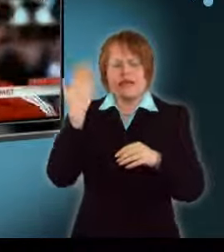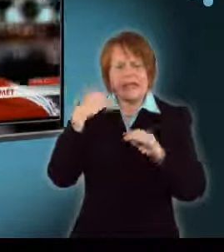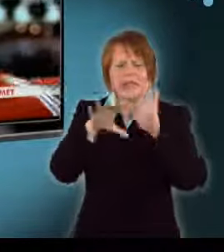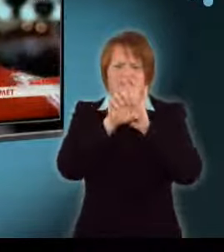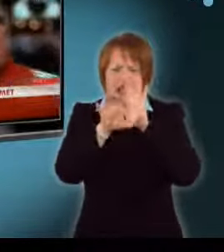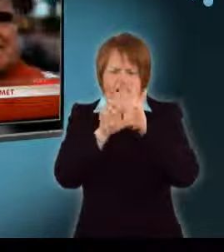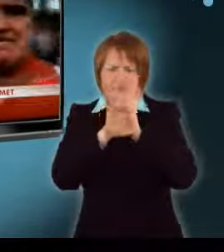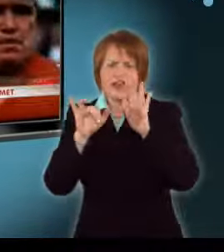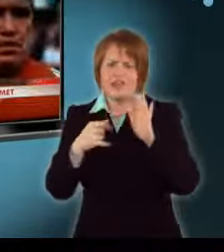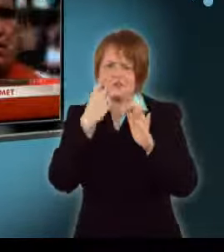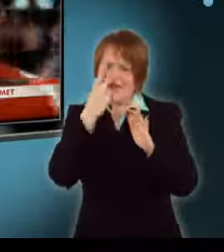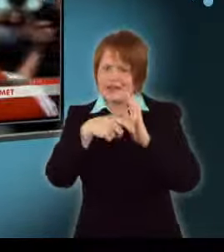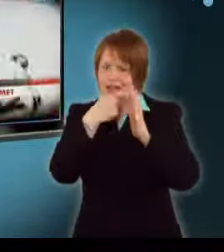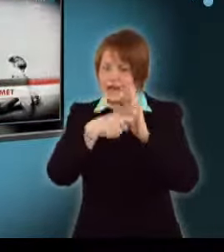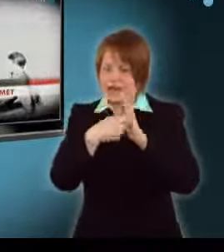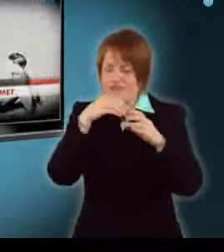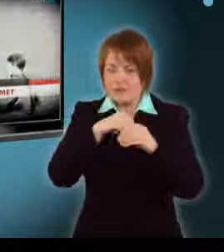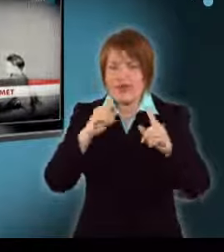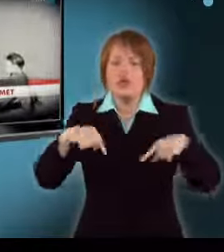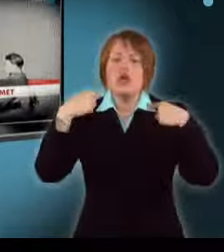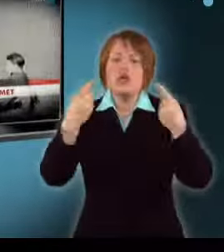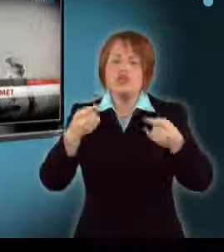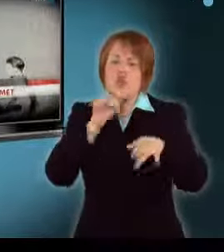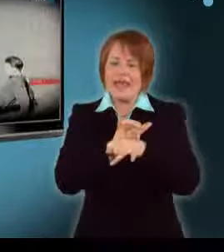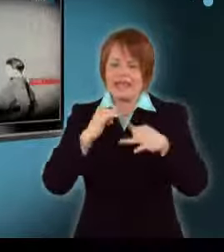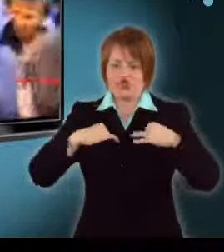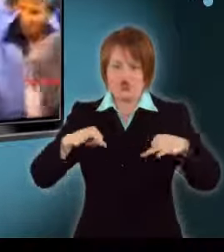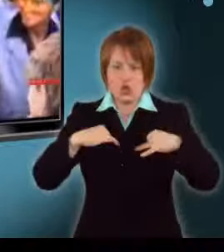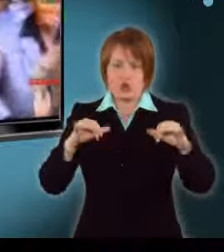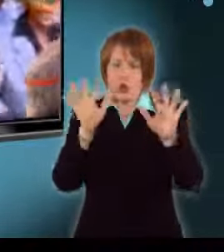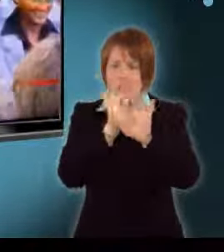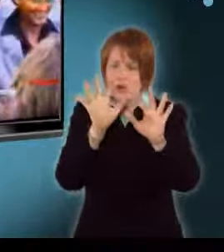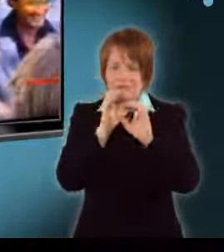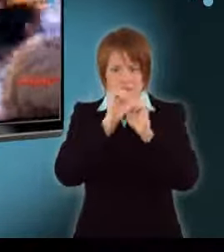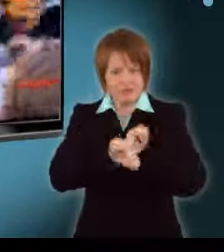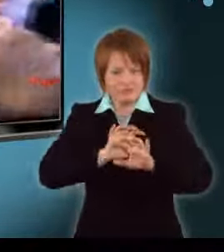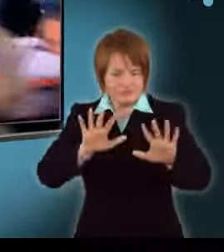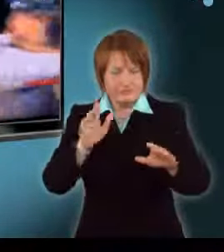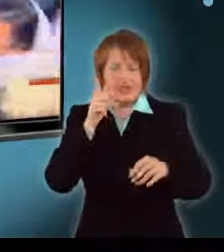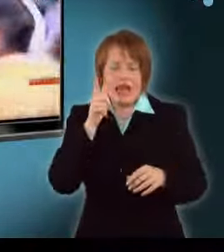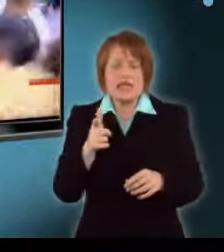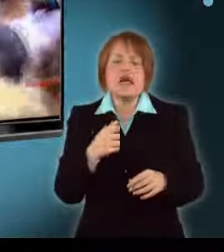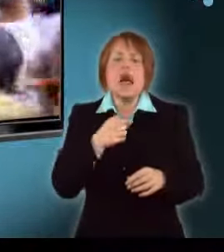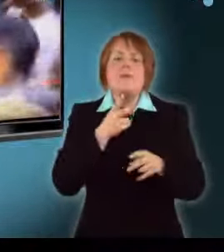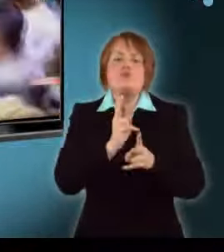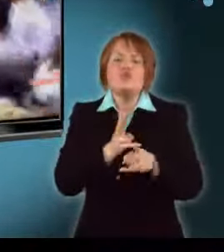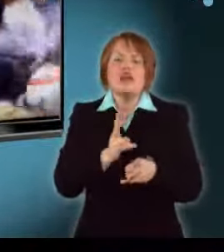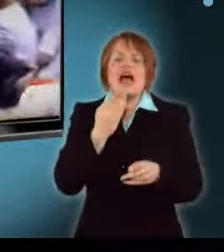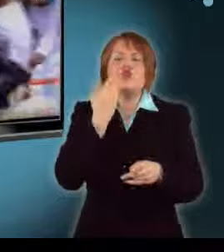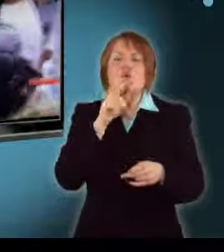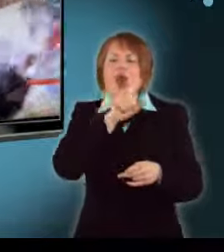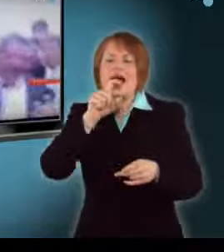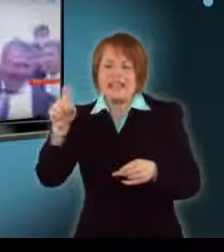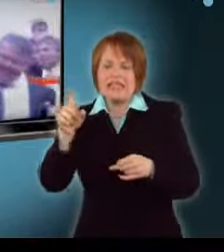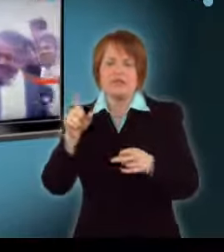felvételek is láthatóak az alkotásban, amely jövő csütörtökön kerül a mozikba. A Puskás Hungary című filmet Albási Tamás